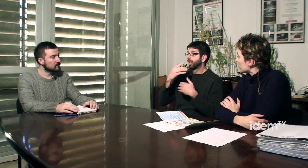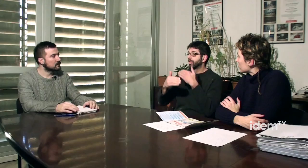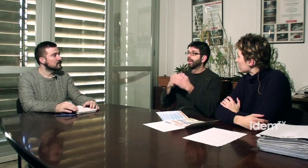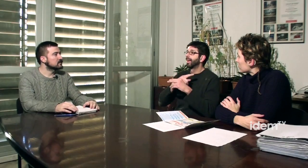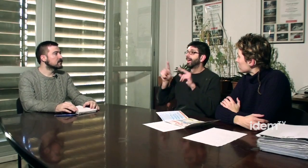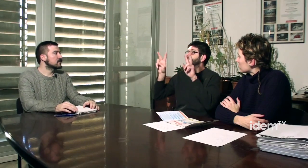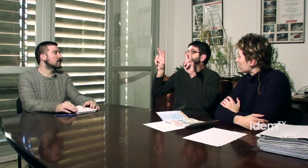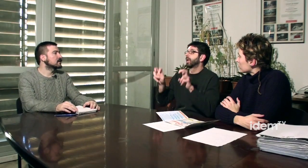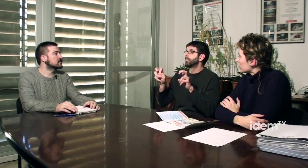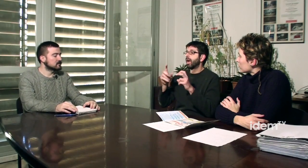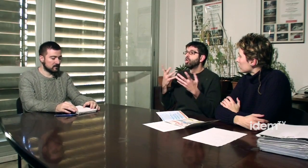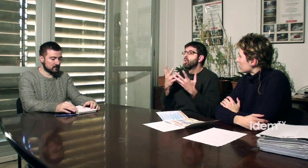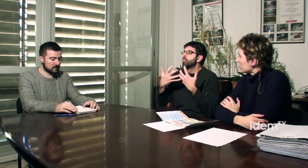ha anat funcionant molt bé,